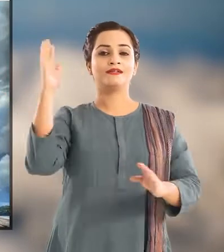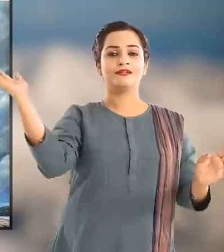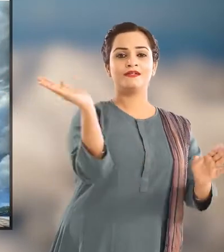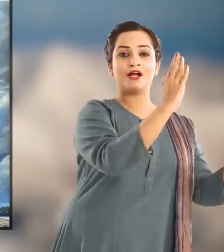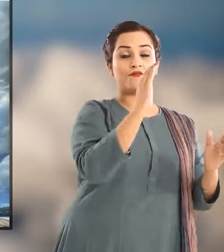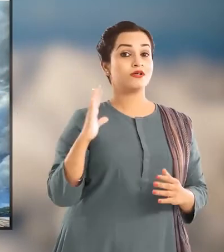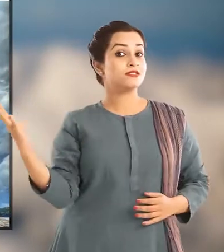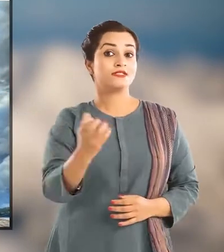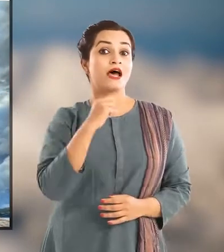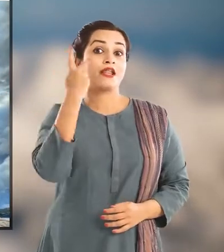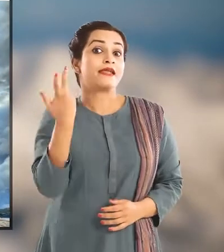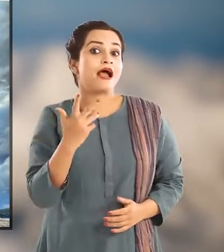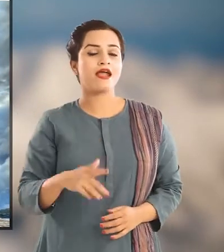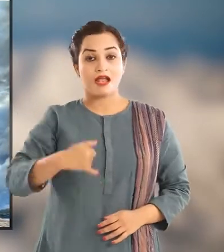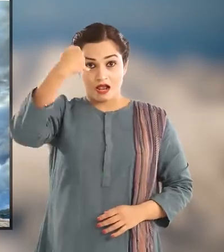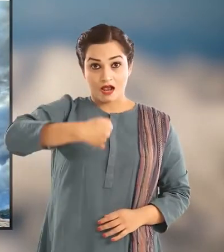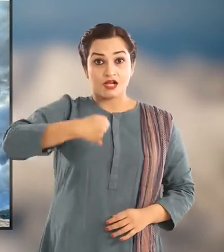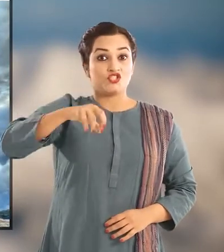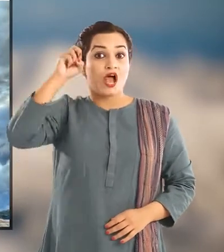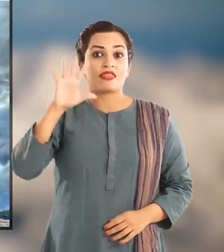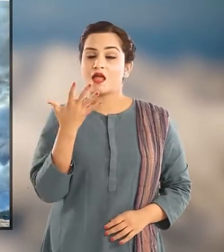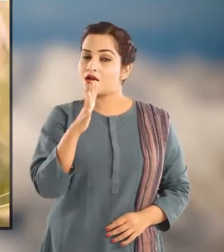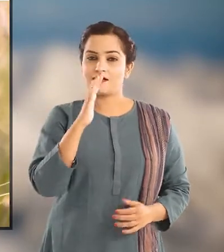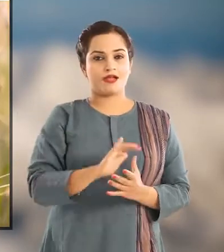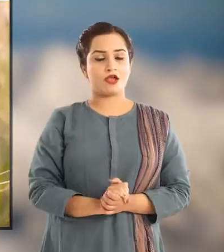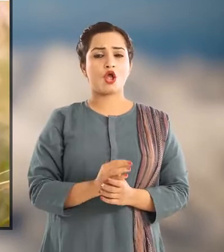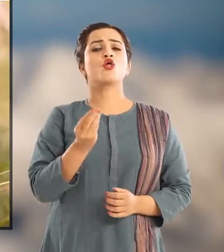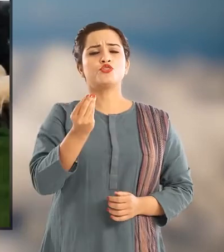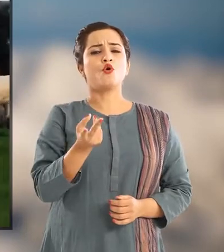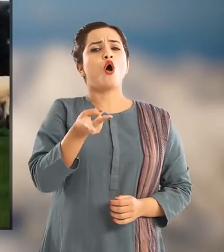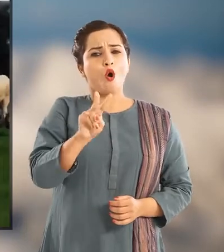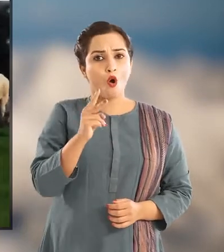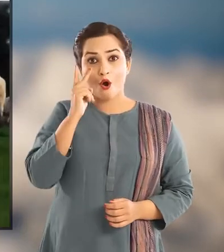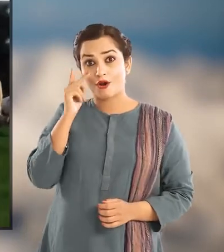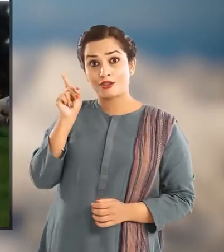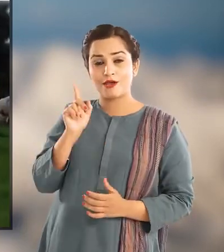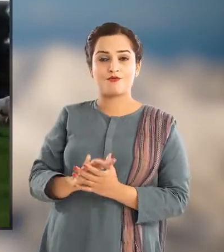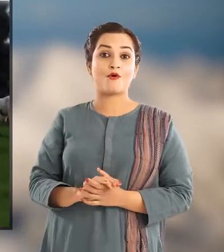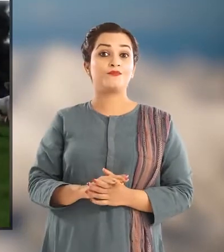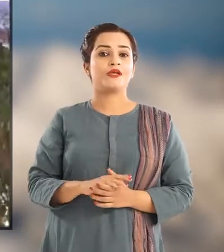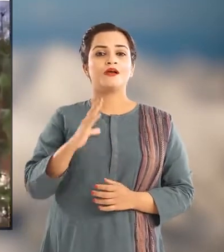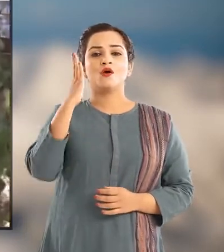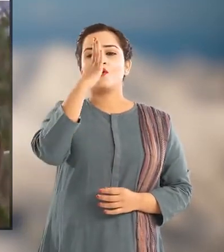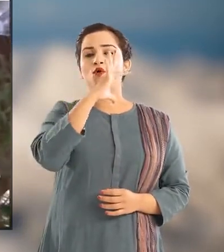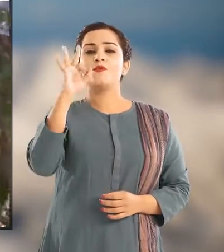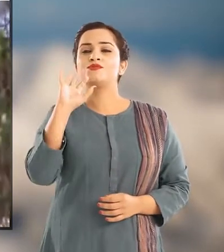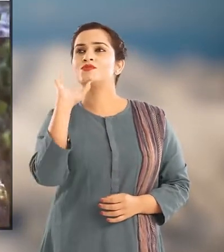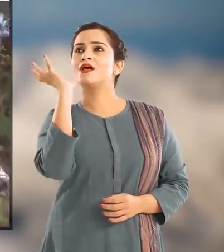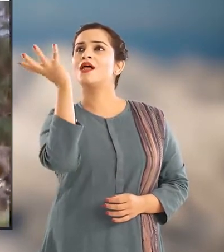सब नौन लिविंग रिसोर्सिस हैं और जरा थोड़ा और घौर करें तो इसी हसीन